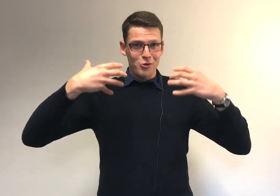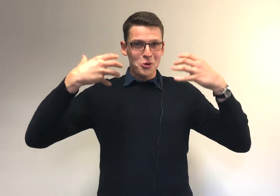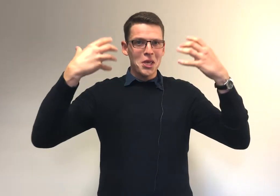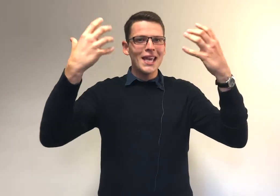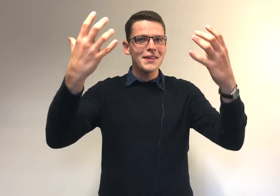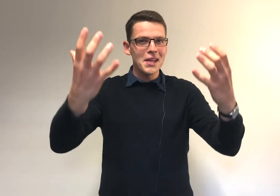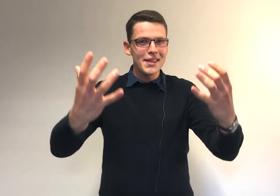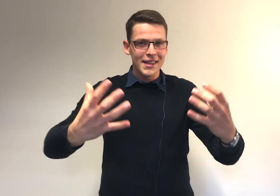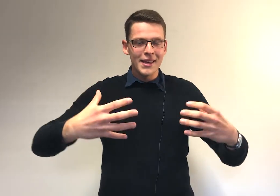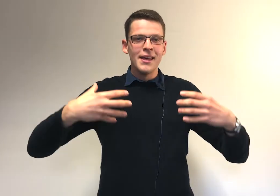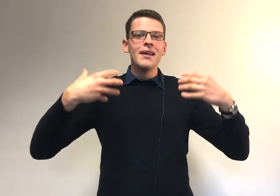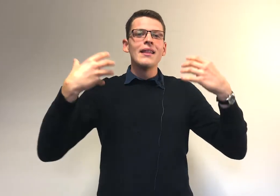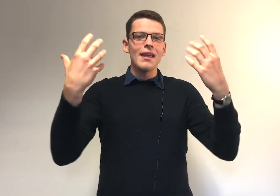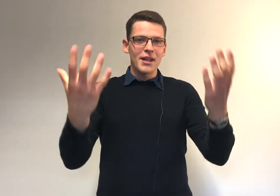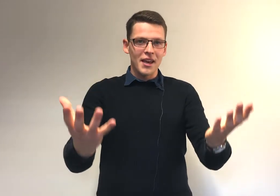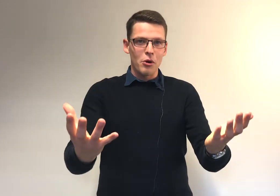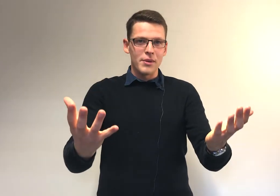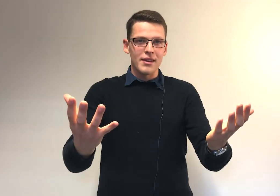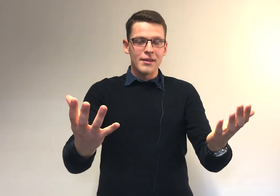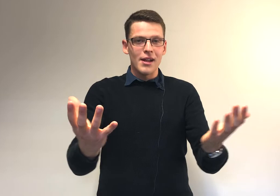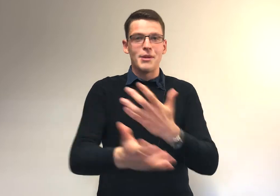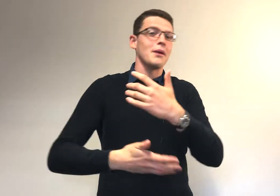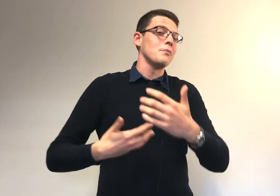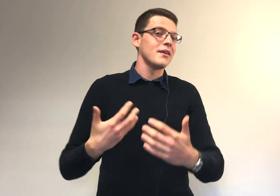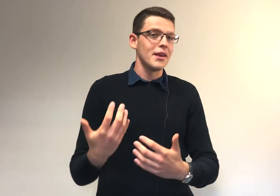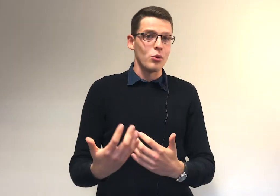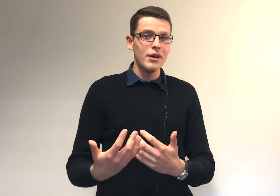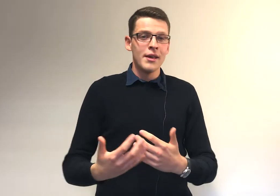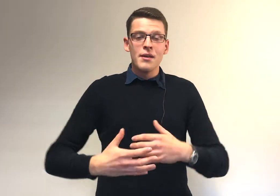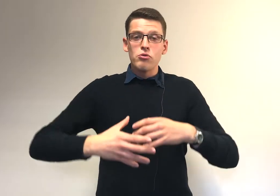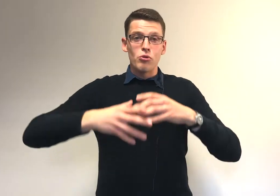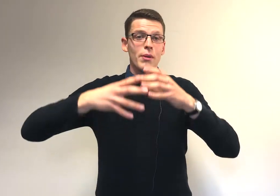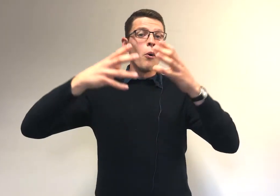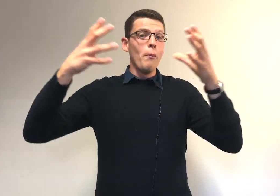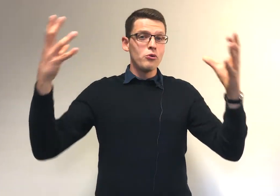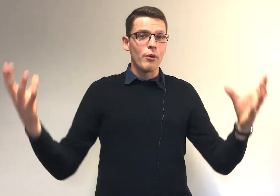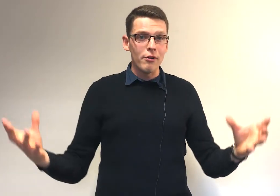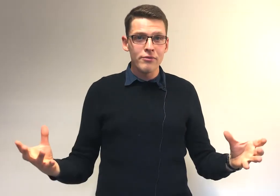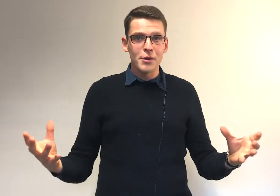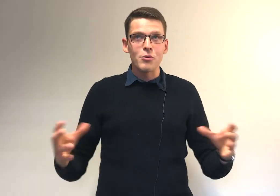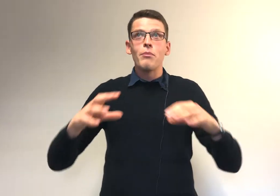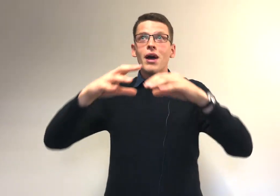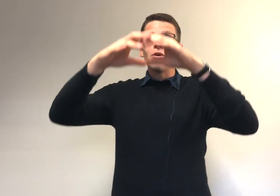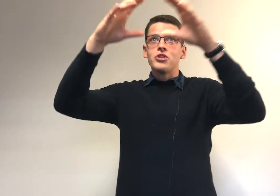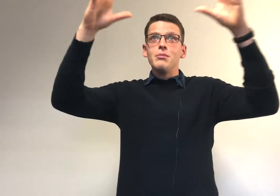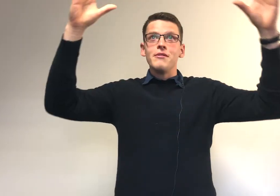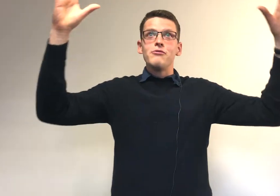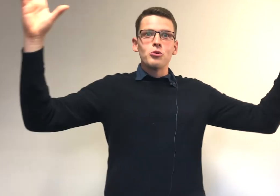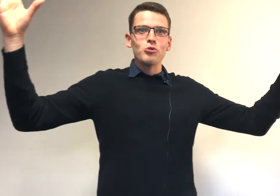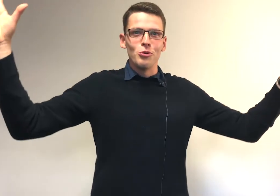sorte, cristalliser ta matière première. La matière première, c'est quoi ? Ce sont les propos du prof, qui sont un peu intangibles, qui flottent au-dessus de